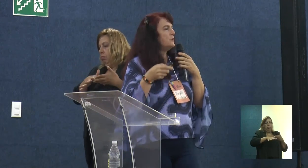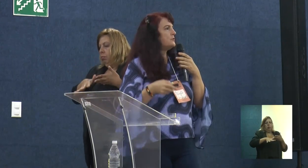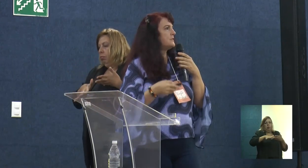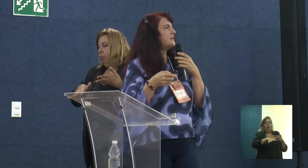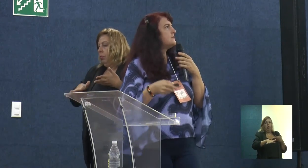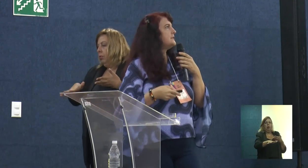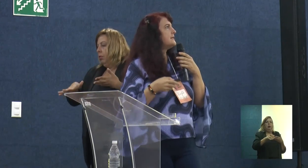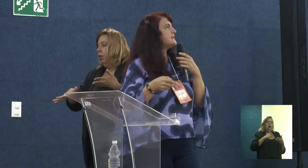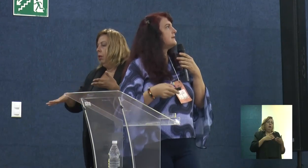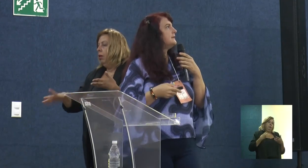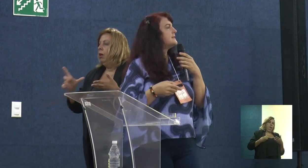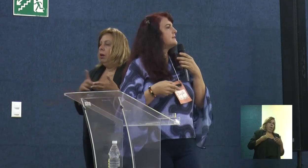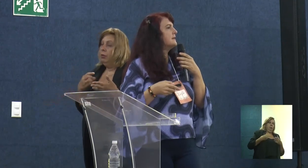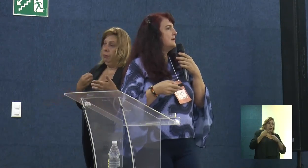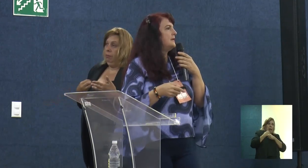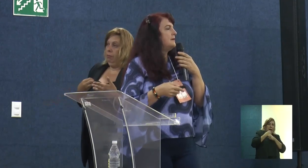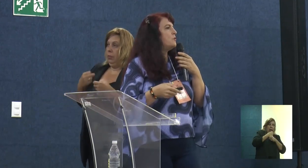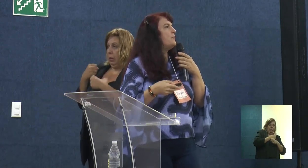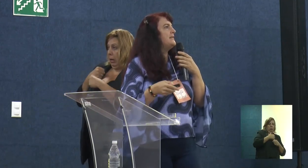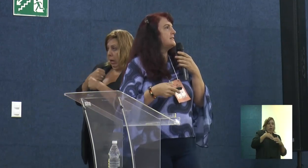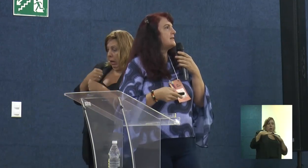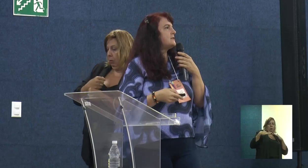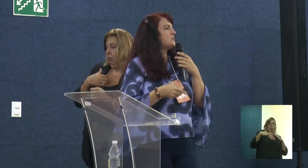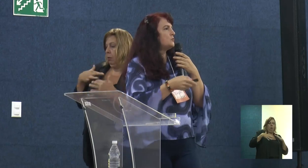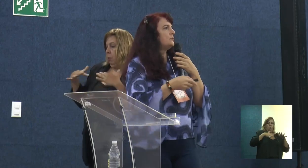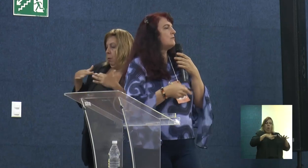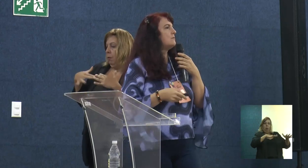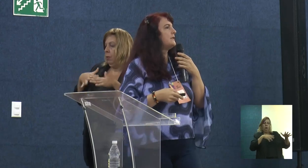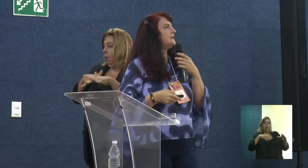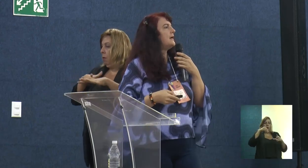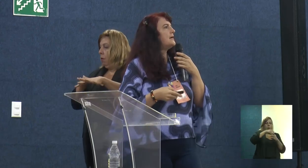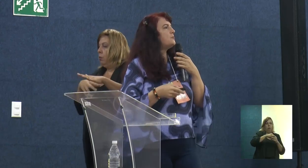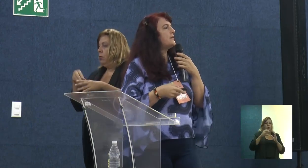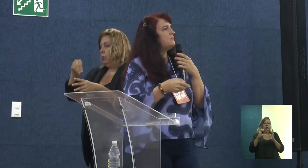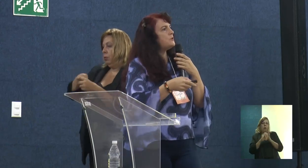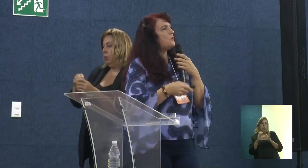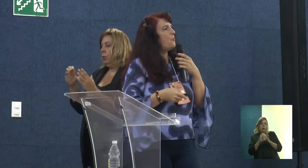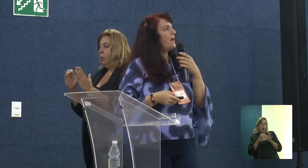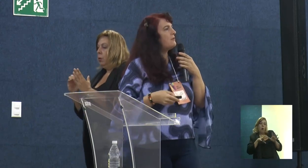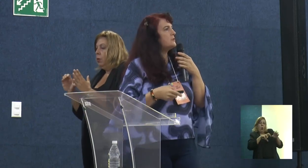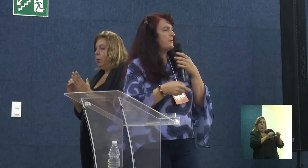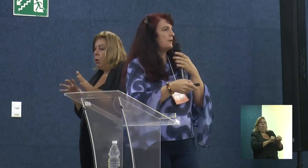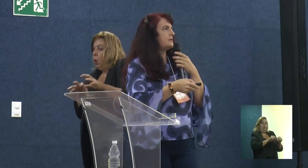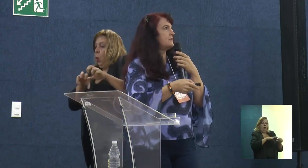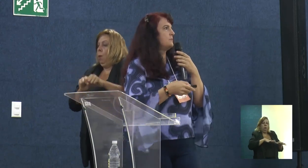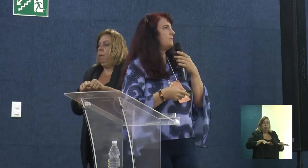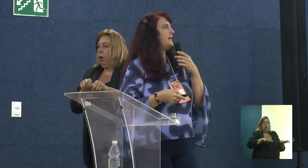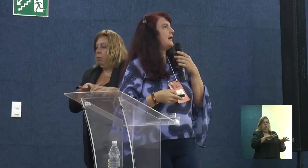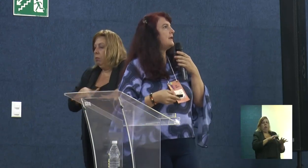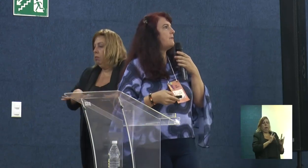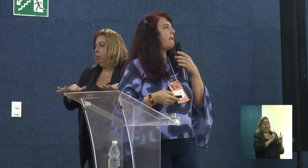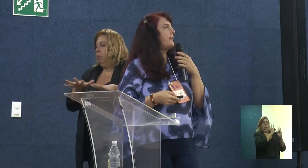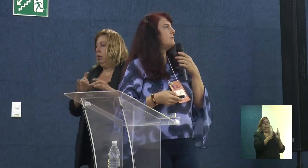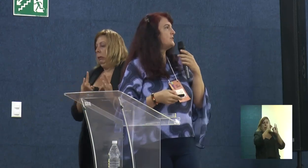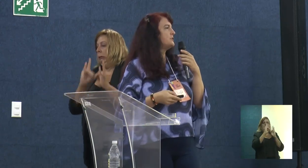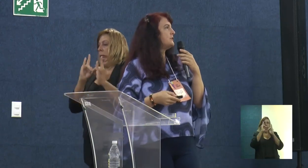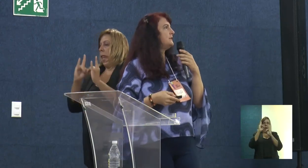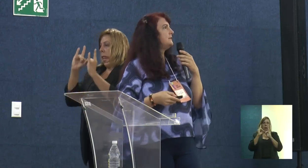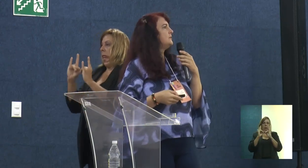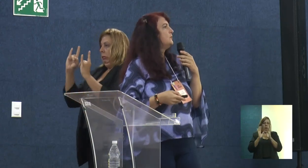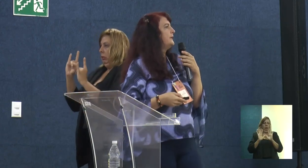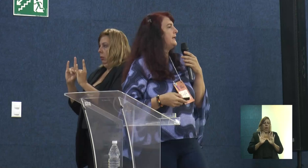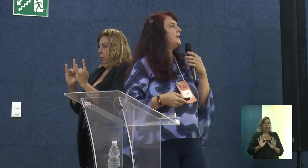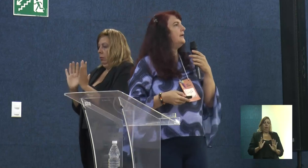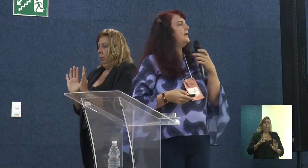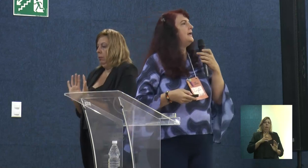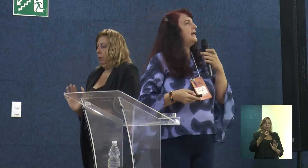muitos anos dessa mobilização junto à comunidade para não se ocupar com a especulação imobiliária. Então, gente está